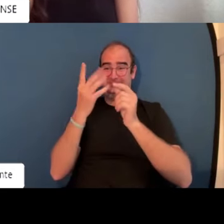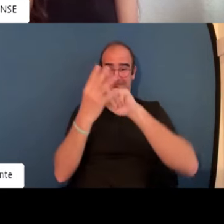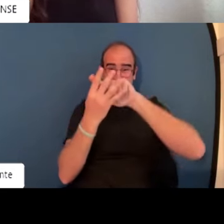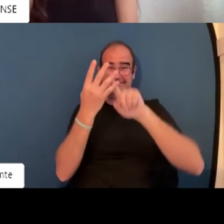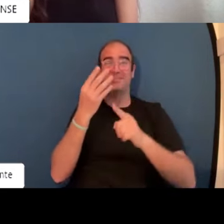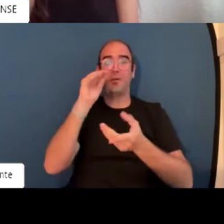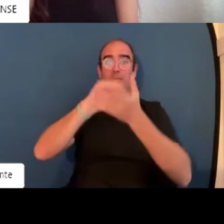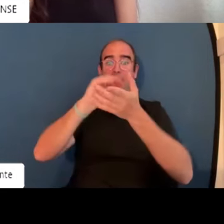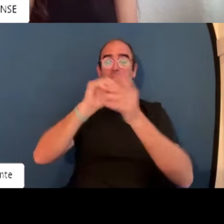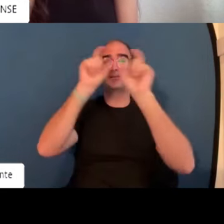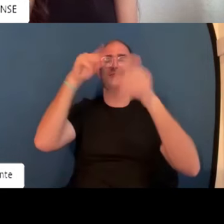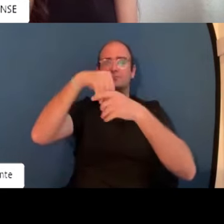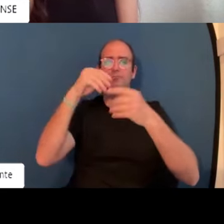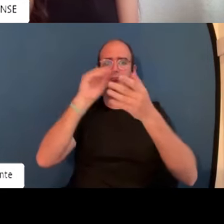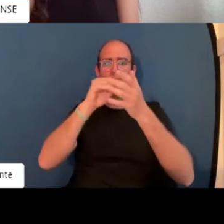se está moviendo es la tecnología.